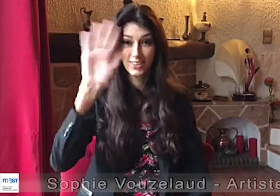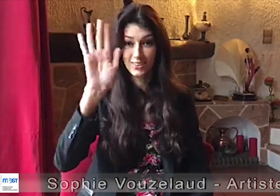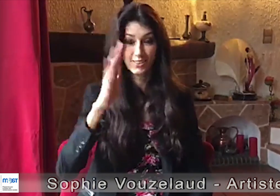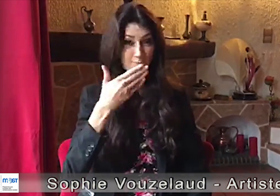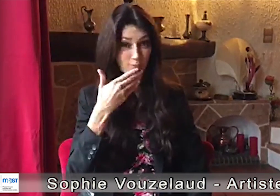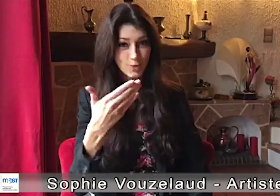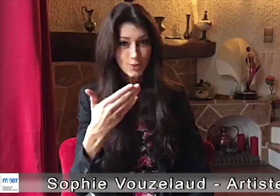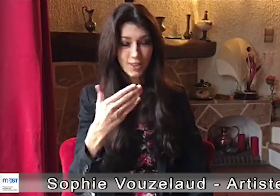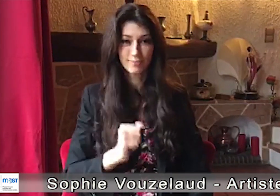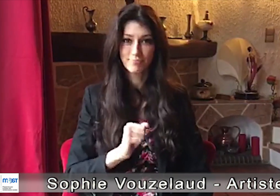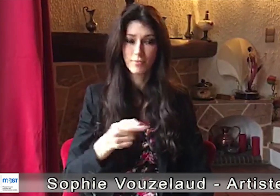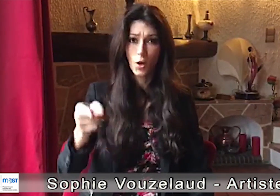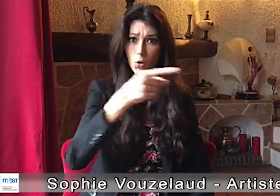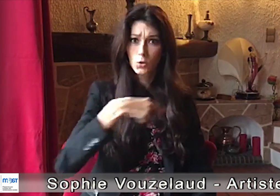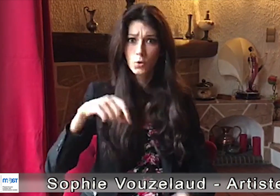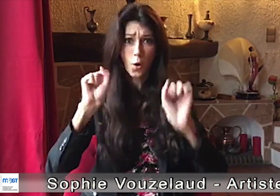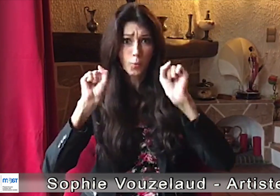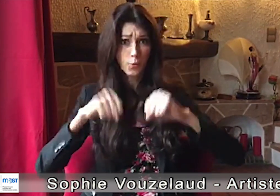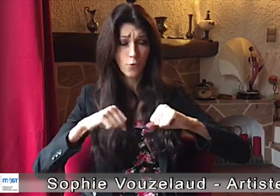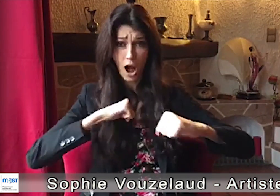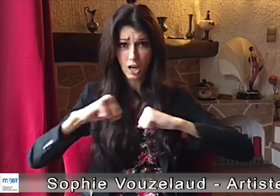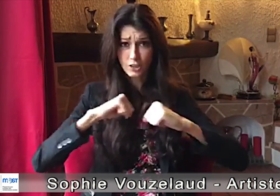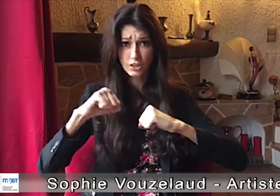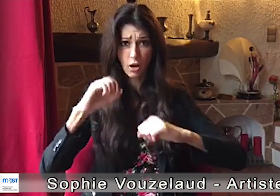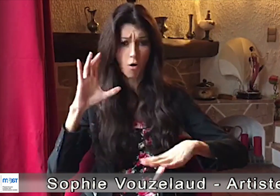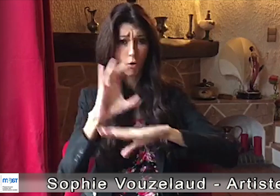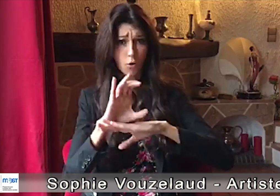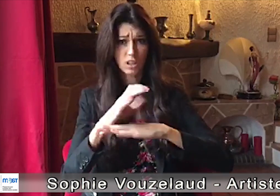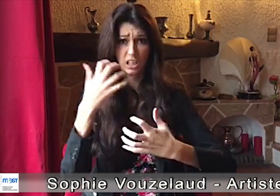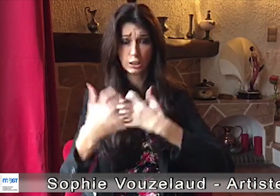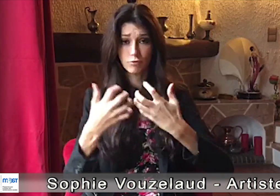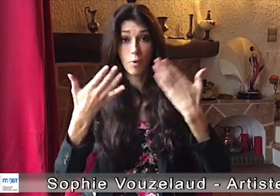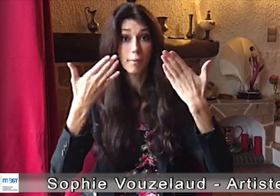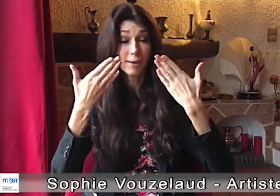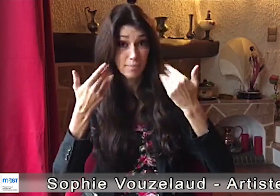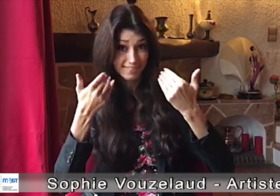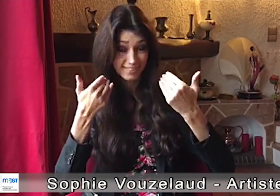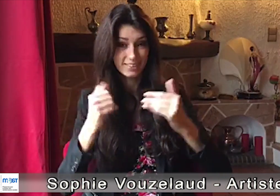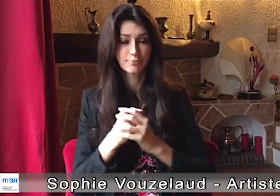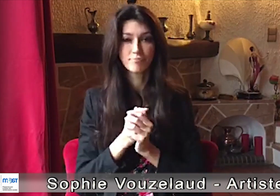Bonjour à tous, nous avons le pouvoir d'agir contre la crise climatique.